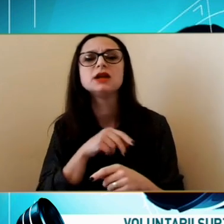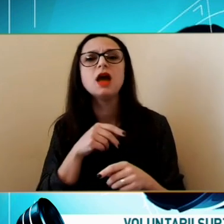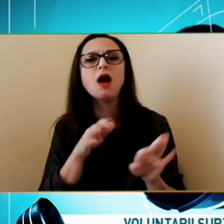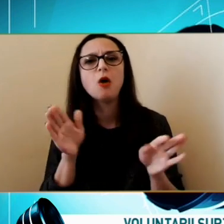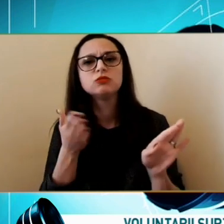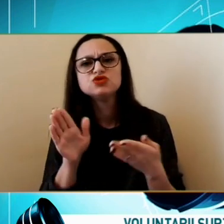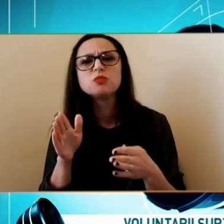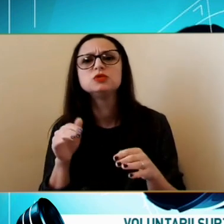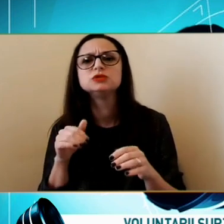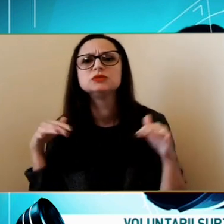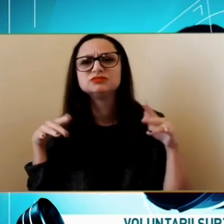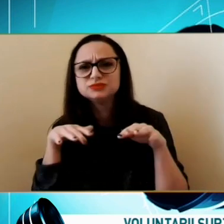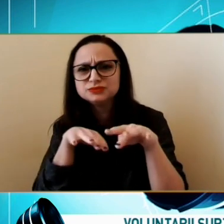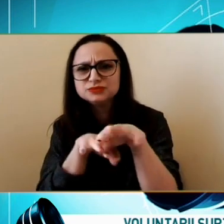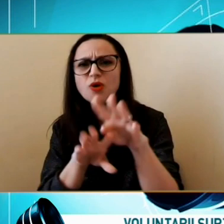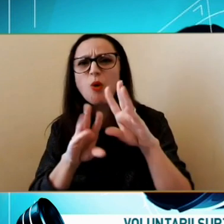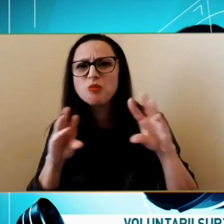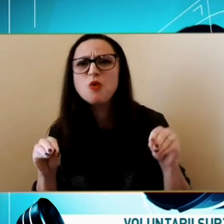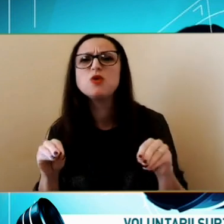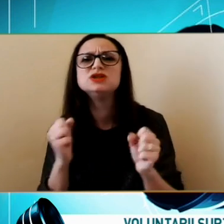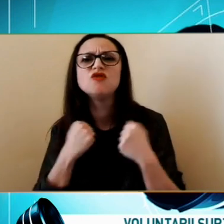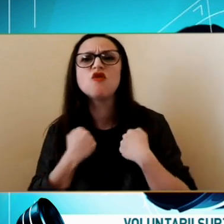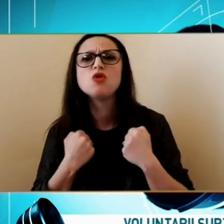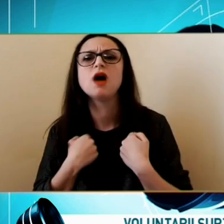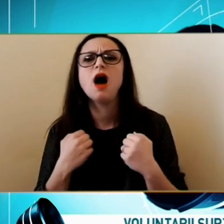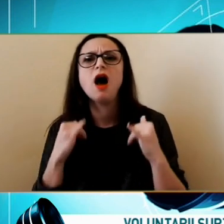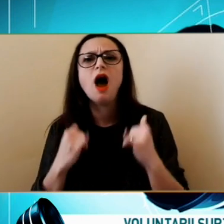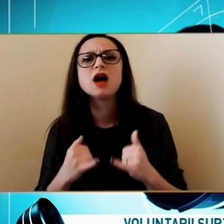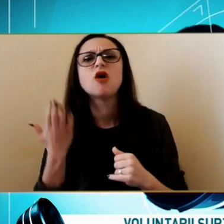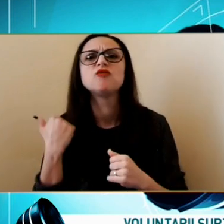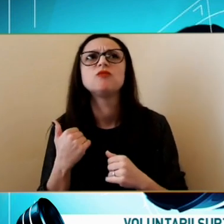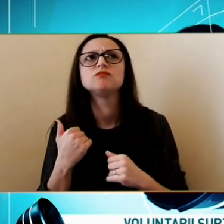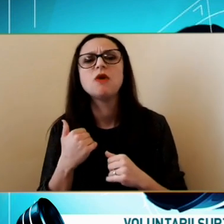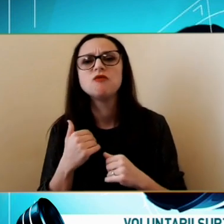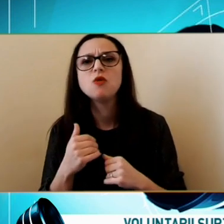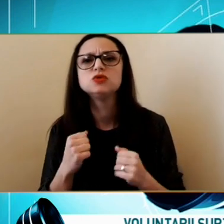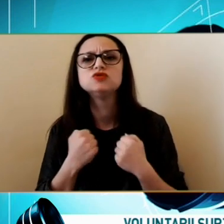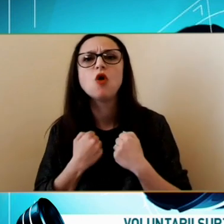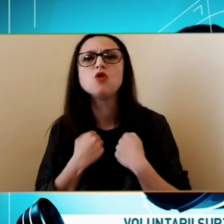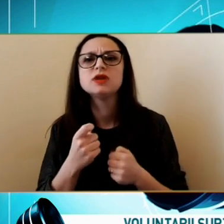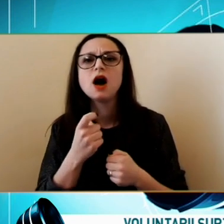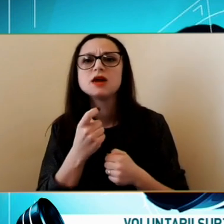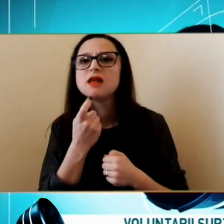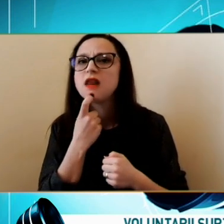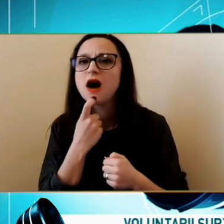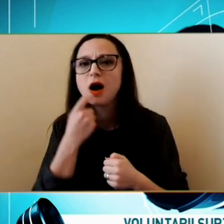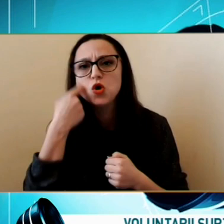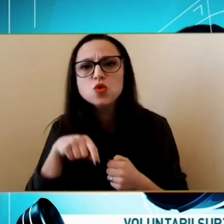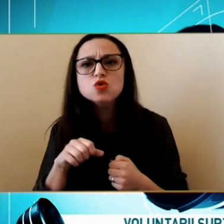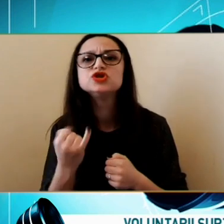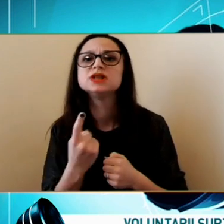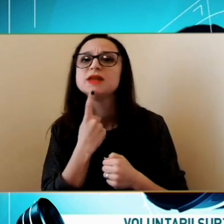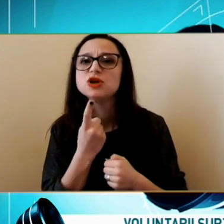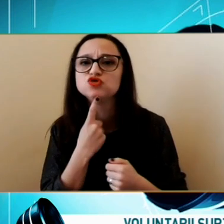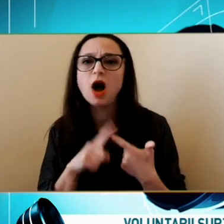Am avut voluntari De la Timișoara Astăzi au plecat Alții au venit De la Cluj Au venit din America